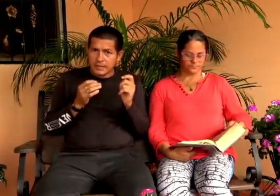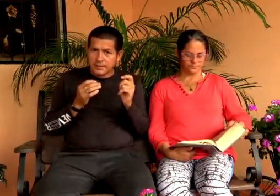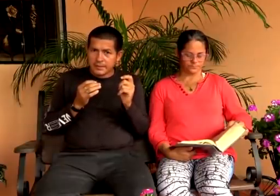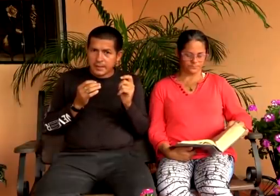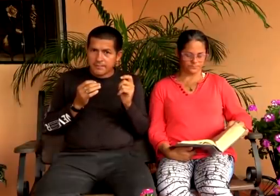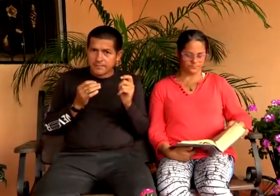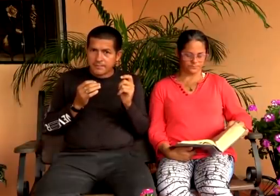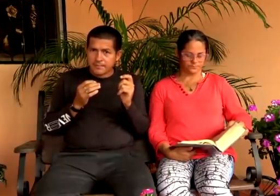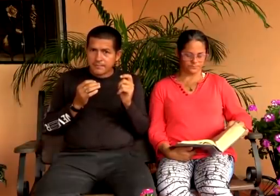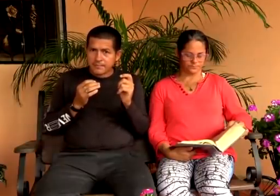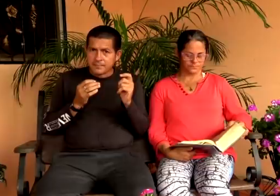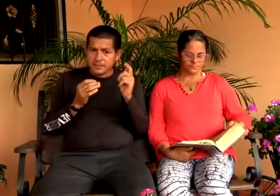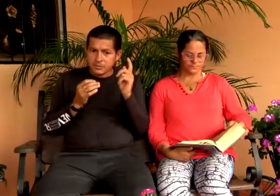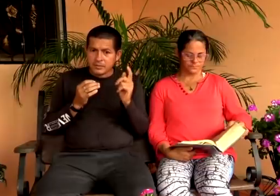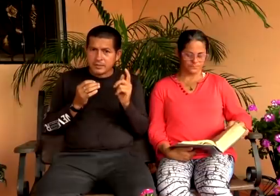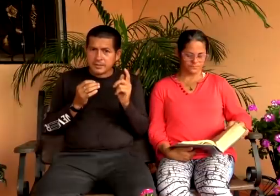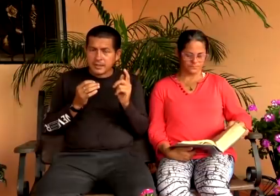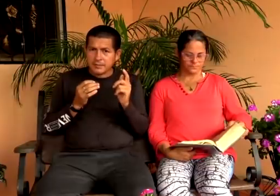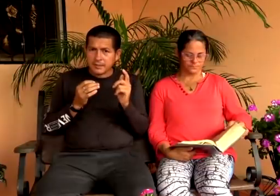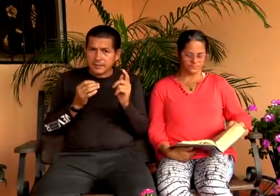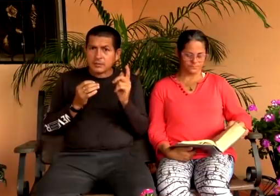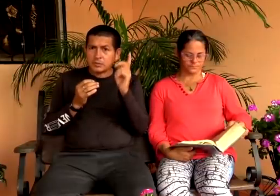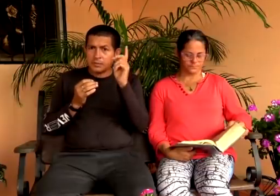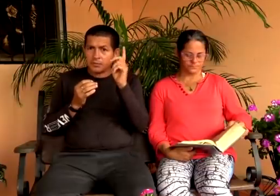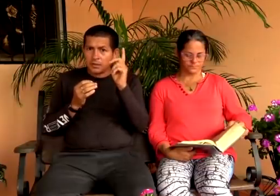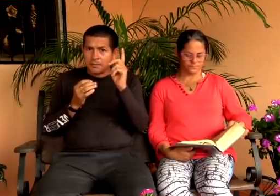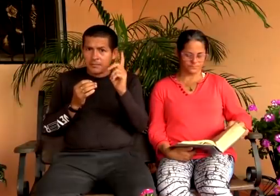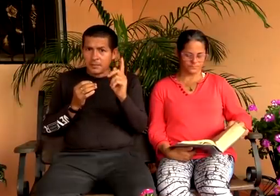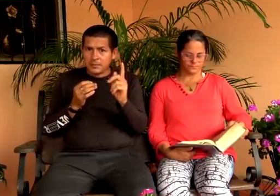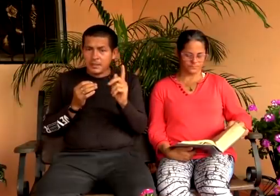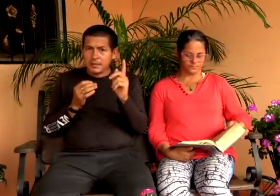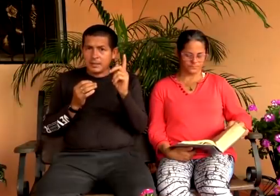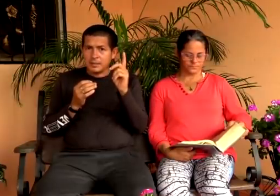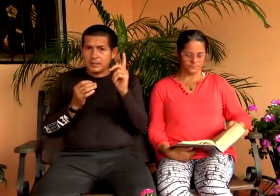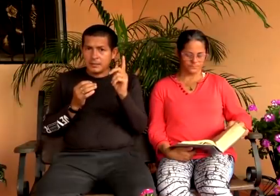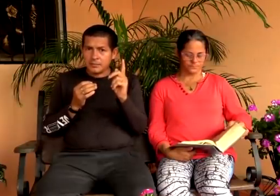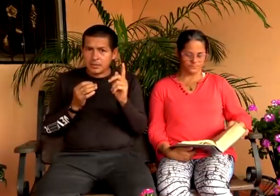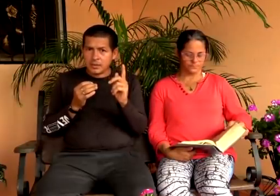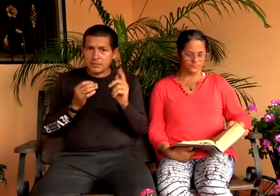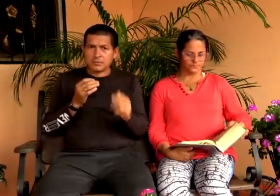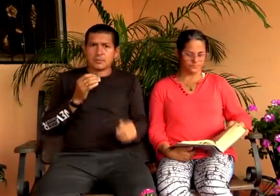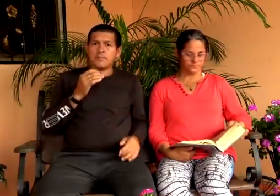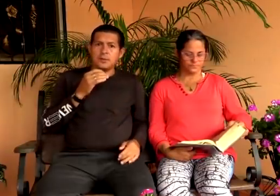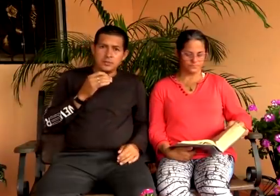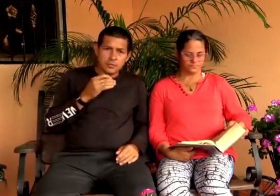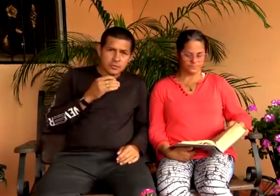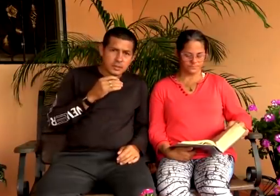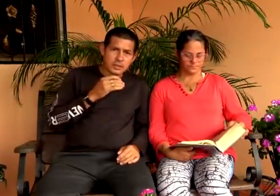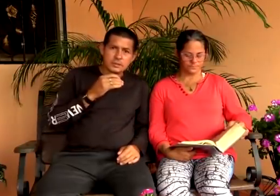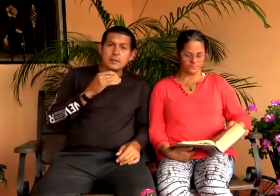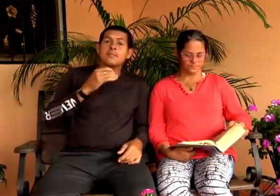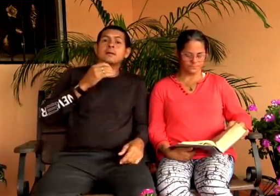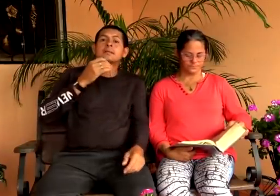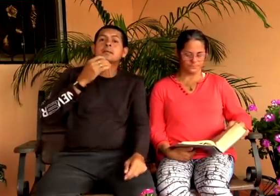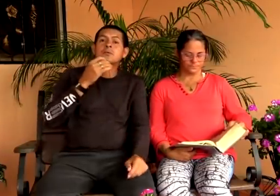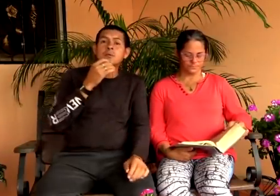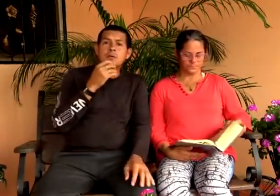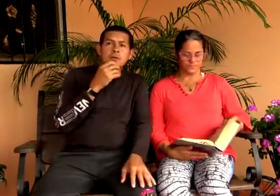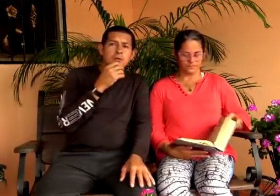Conocerán la verdad. ¿Y dónde está la verdad? Escuchemos. Primera de Timoteo, capítulo 3,